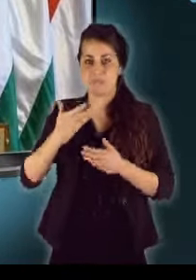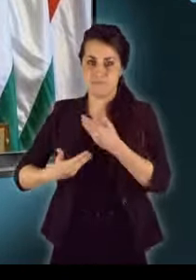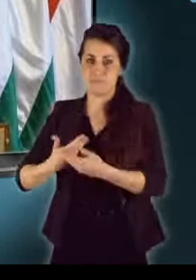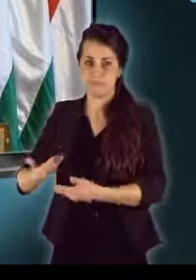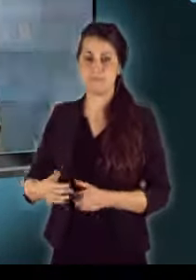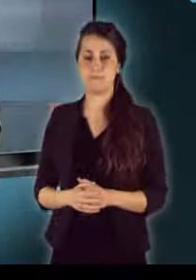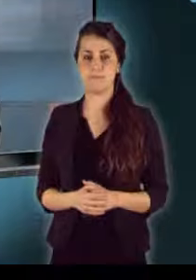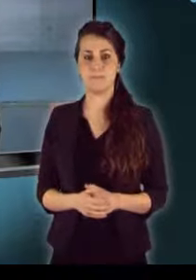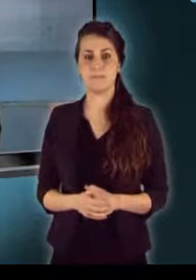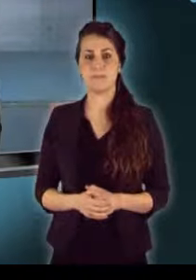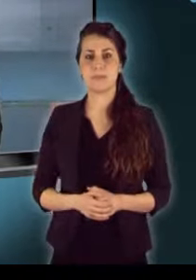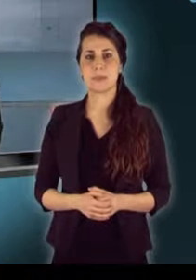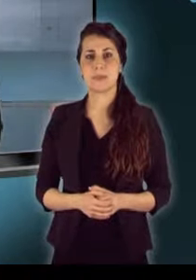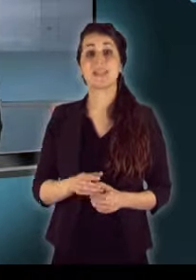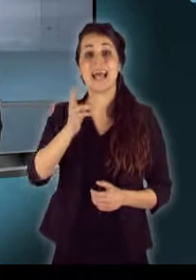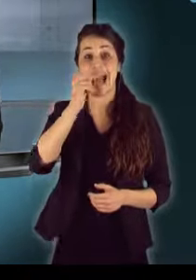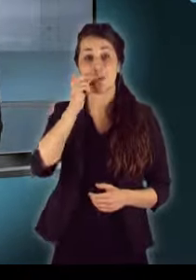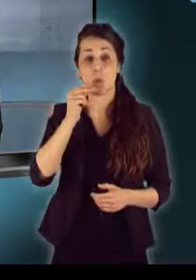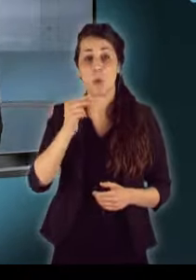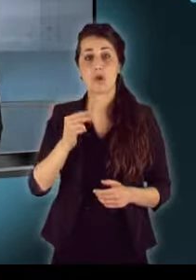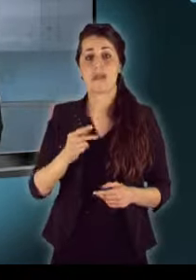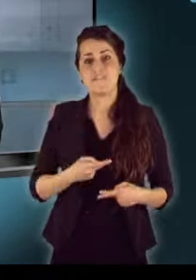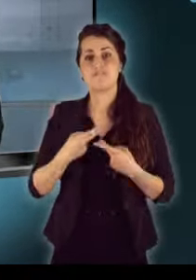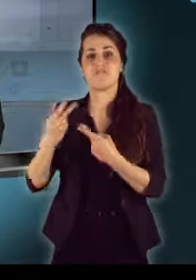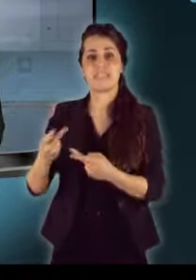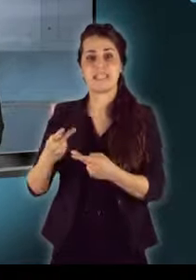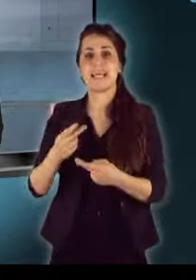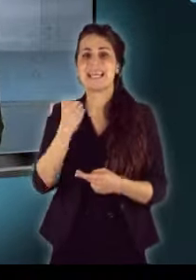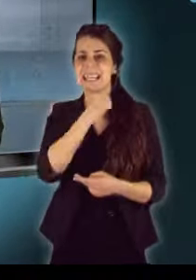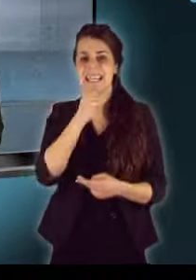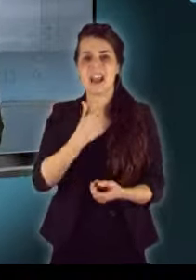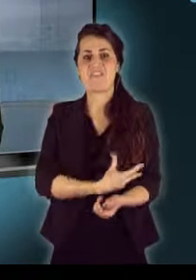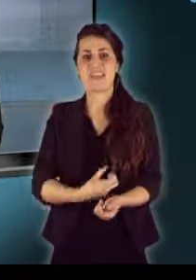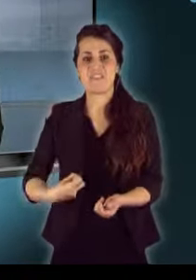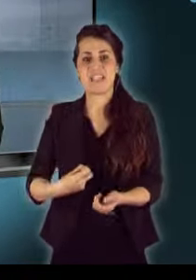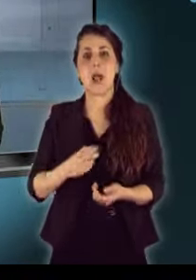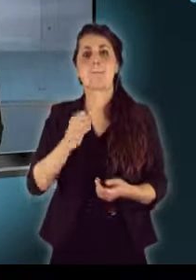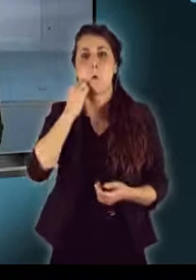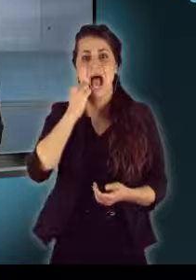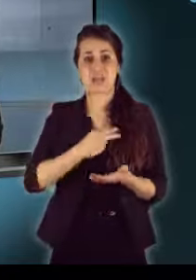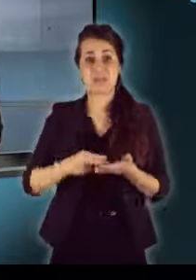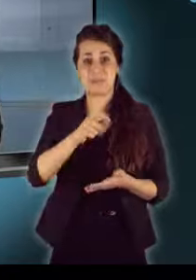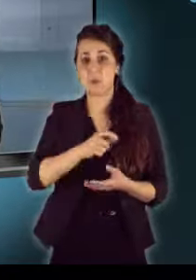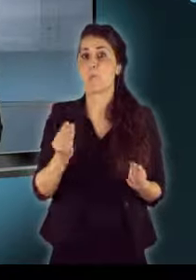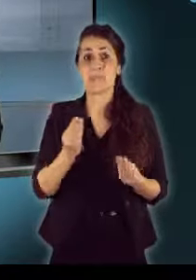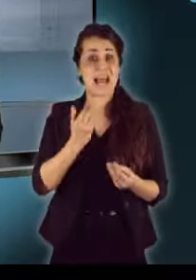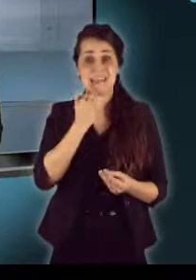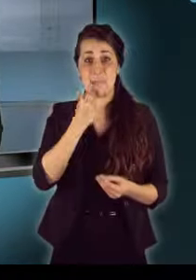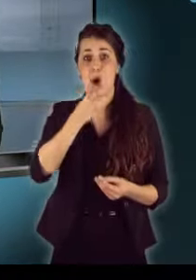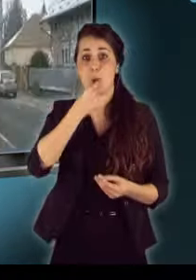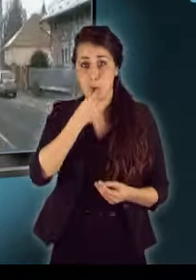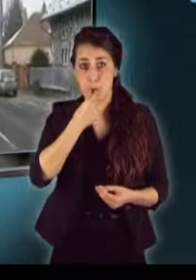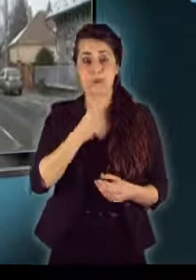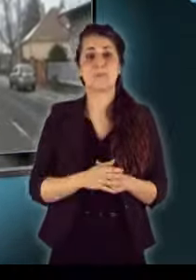maga után vonni. Rendőrök vittek kényszer vérvételre egy mohácsi bírót. Nem akarta ugyanis megfújni a szondát.